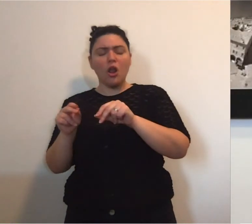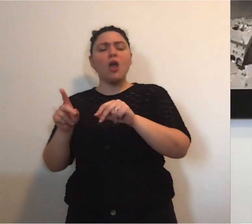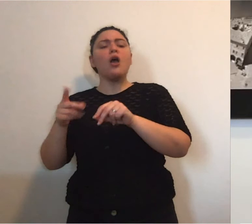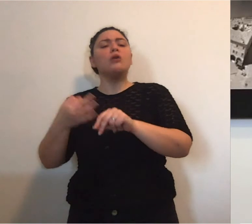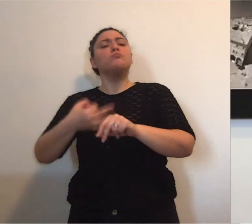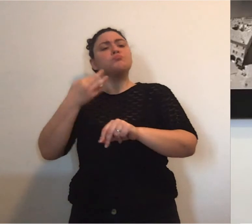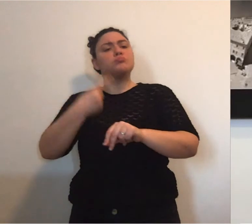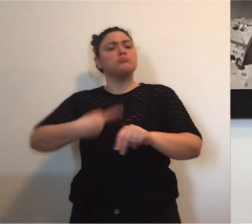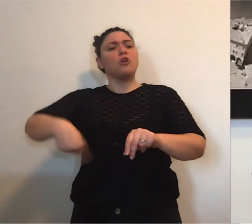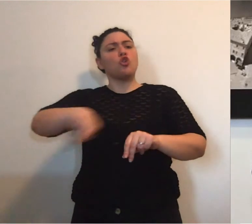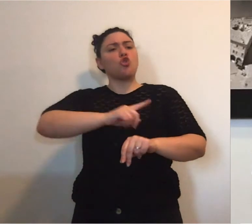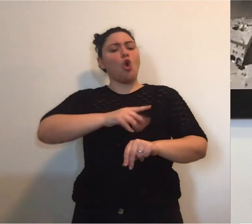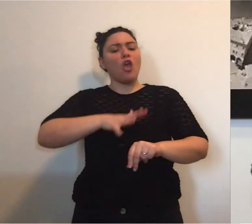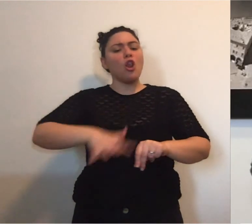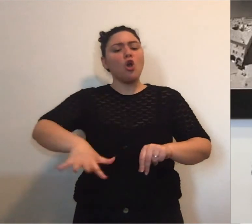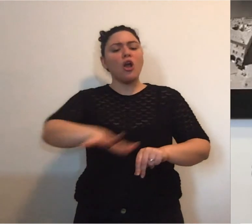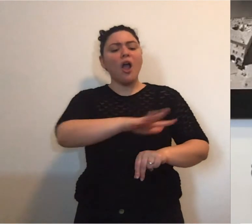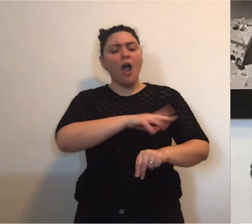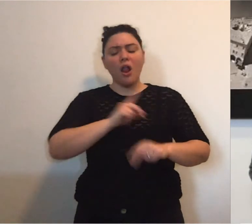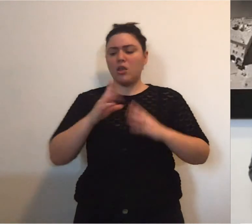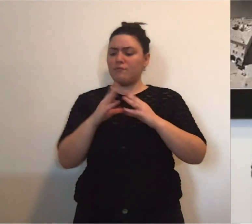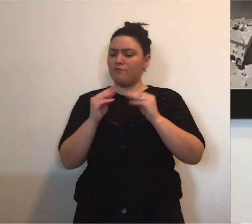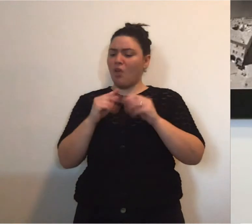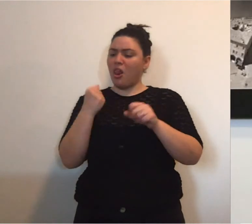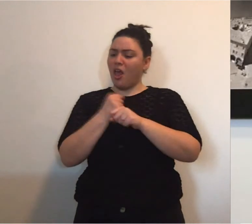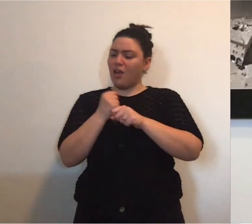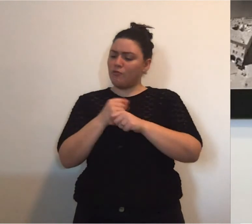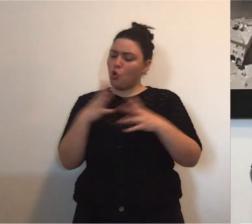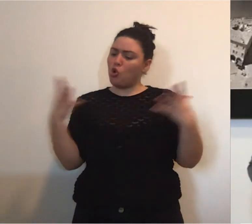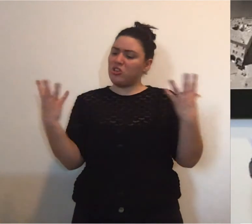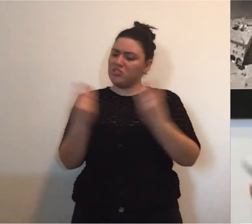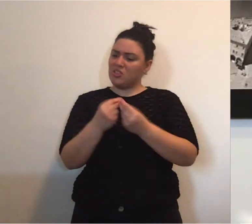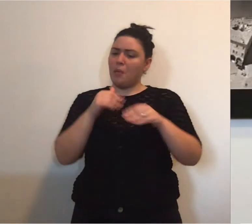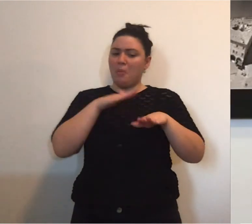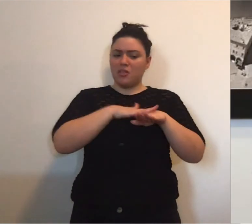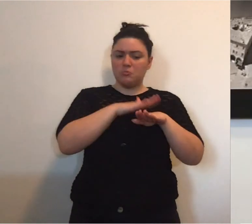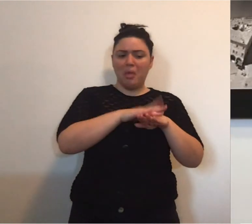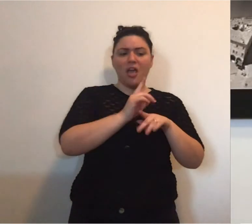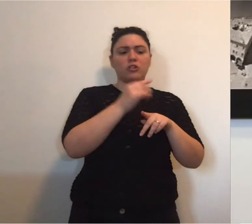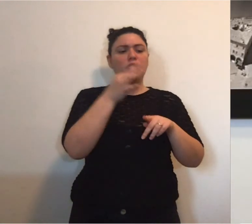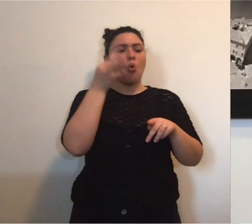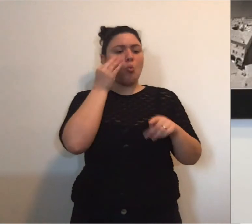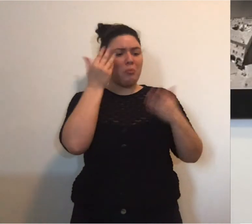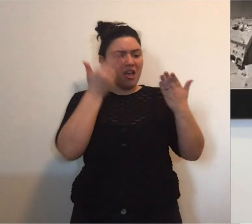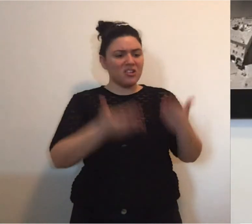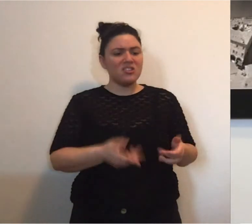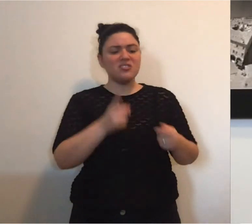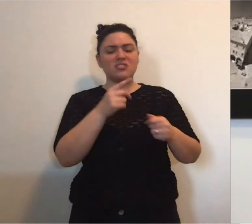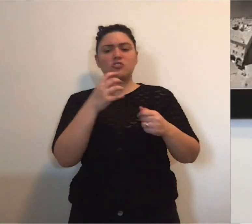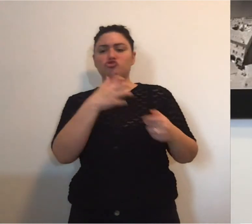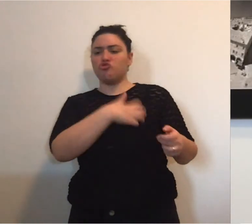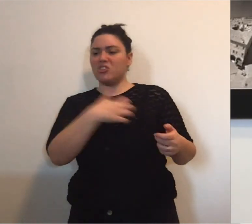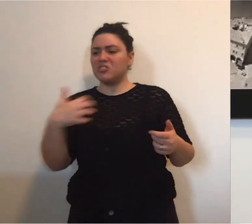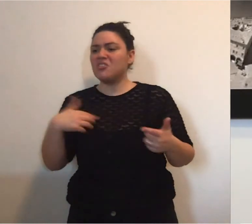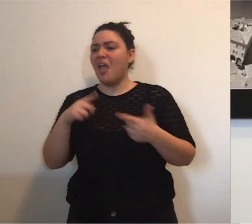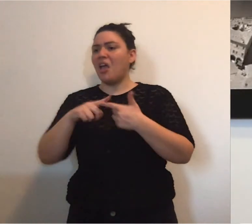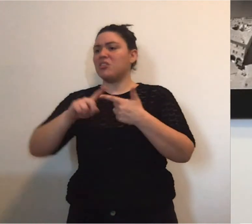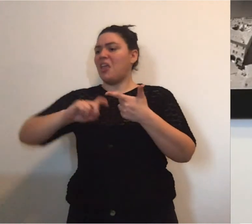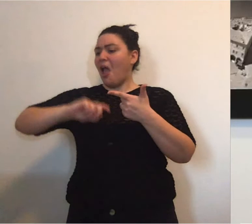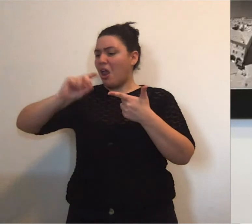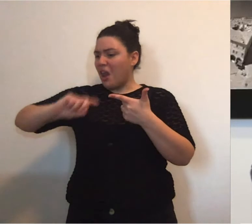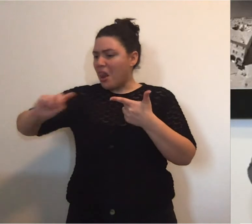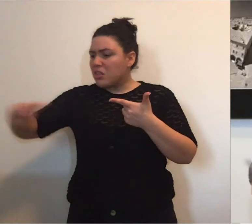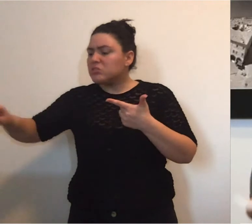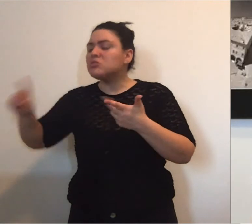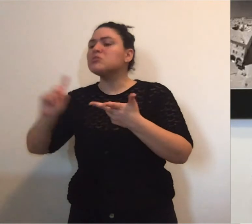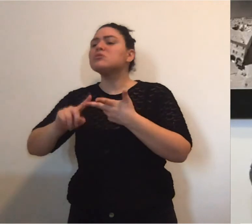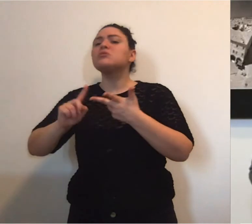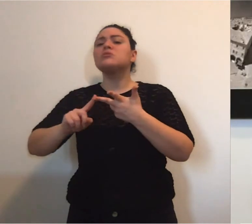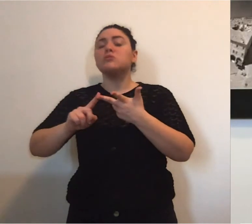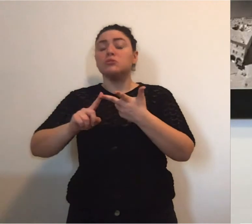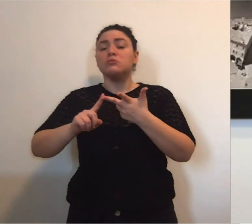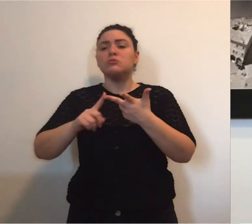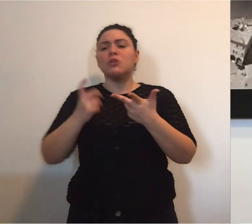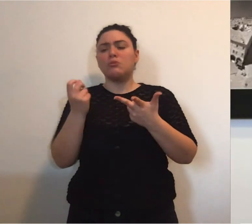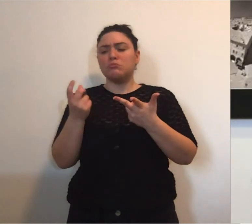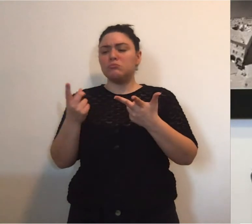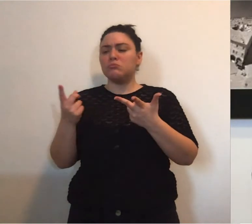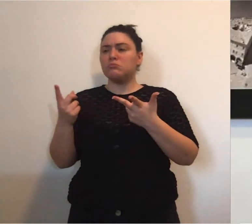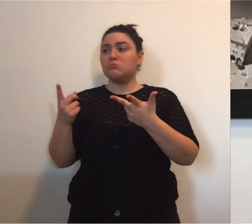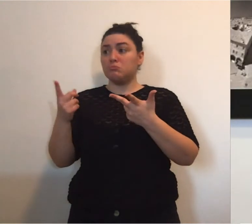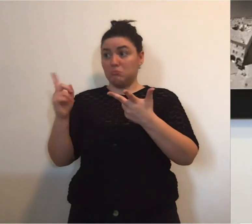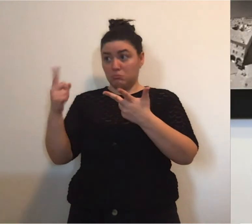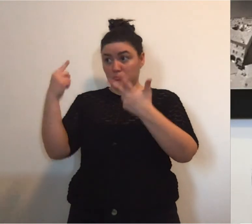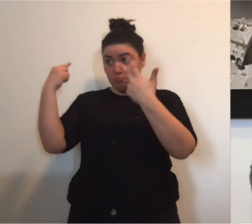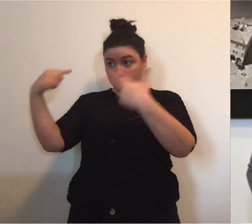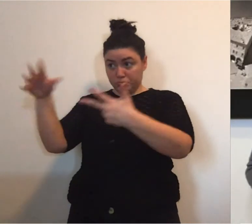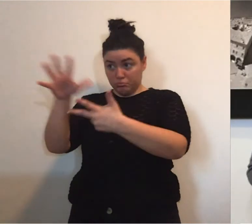lavoro, il patto per la ricostruzione, noi a livello locale lo farà con degli esperti, degli esperti, umanisti,